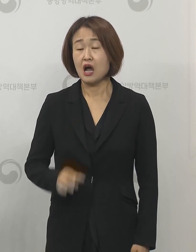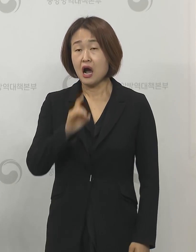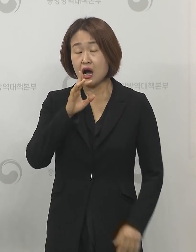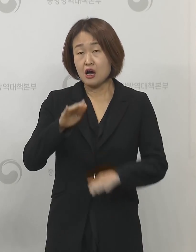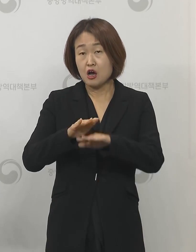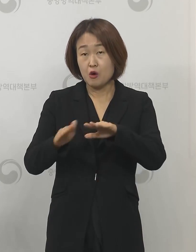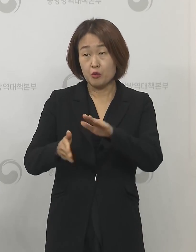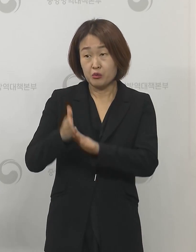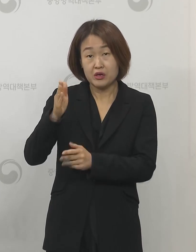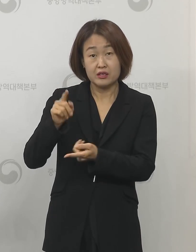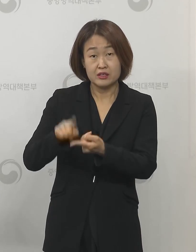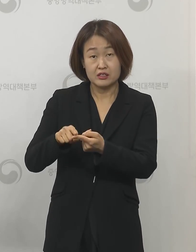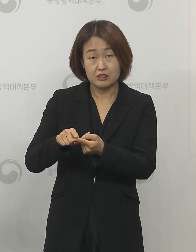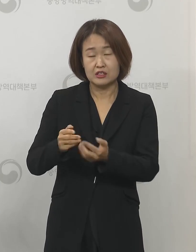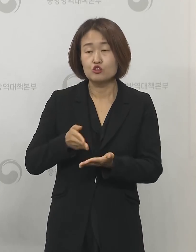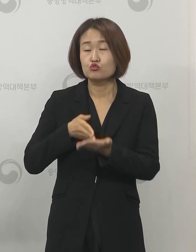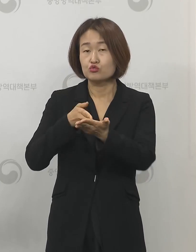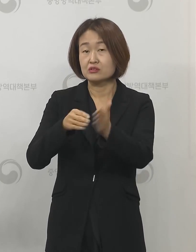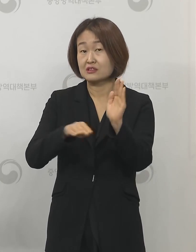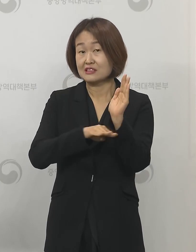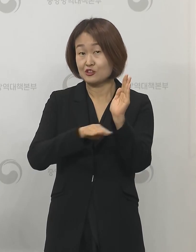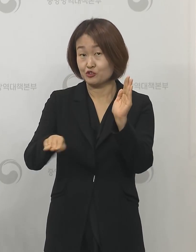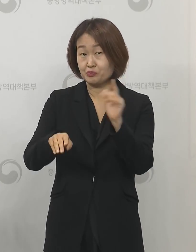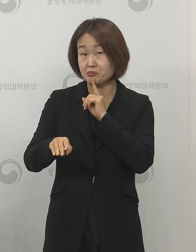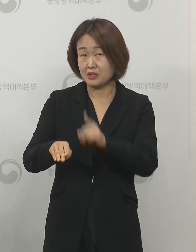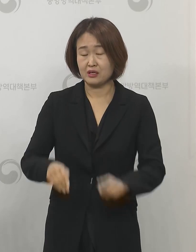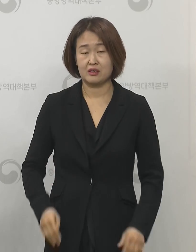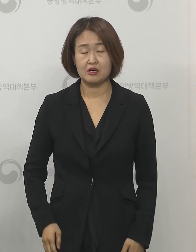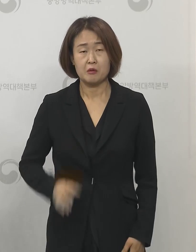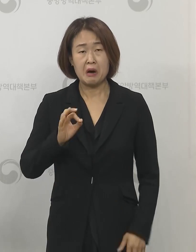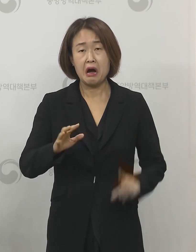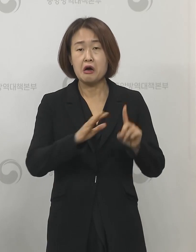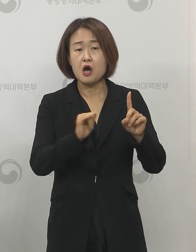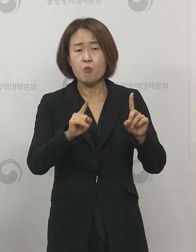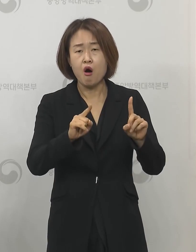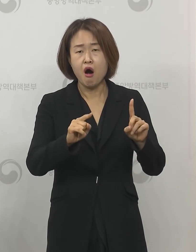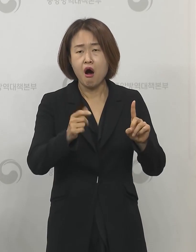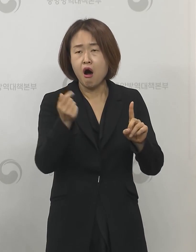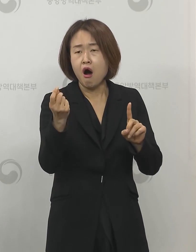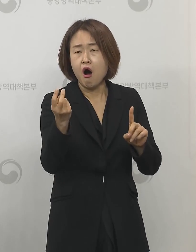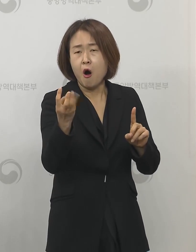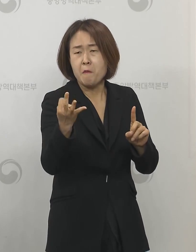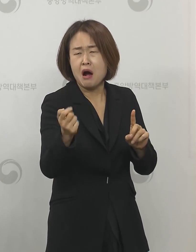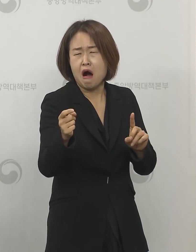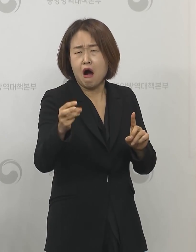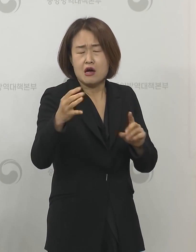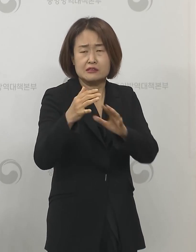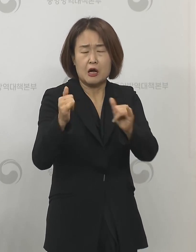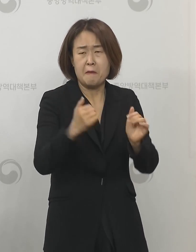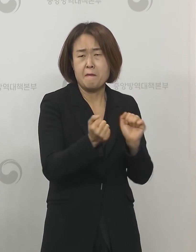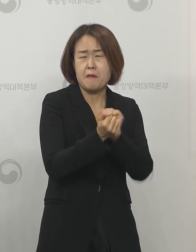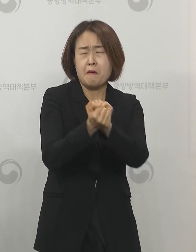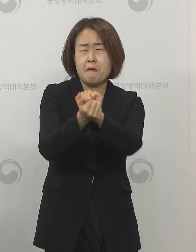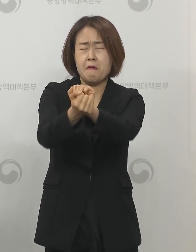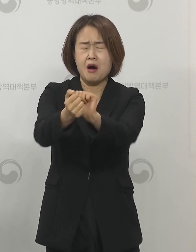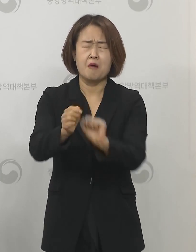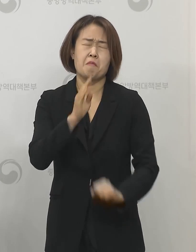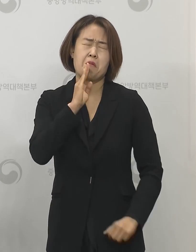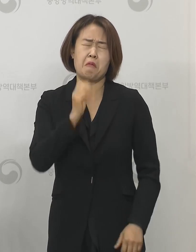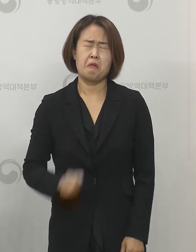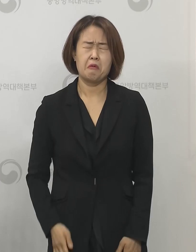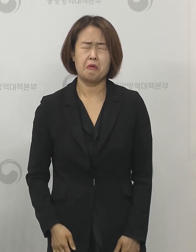기준인데 방역 당국에선 1명의 환자가 수십 명을 감염시킬 수 있다는 점을 꾸준히 강조하고 있어서